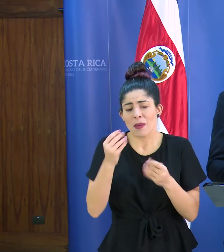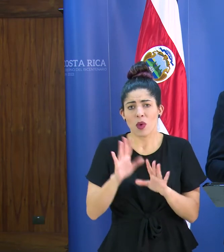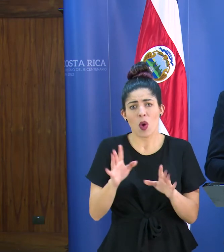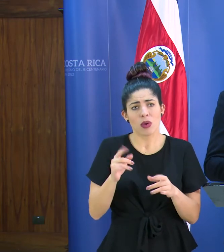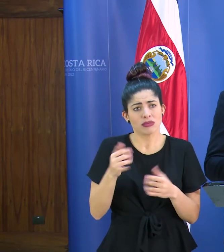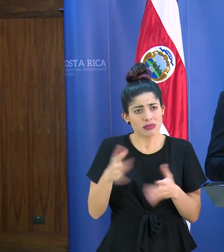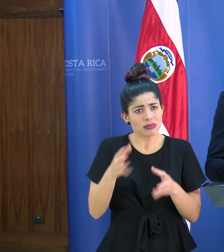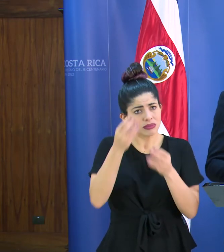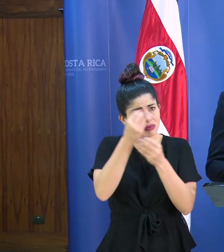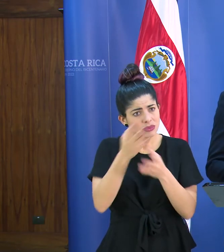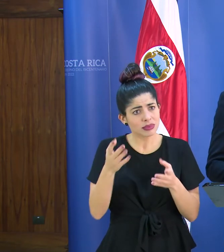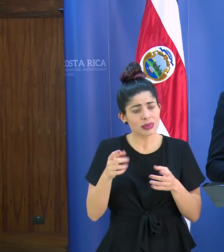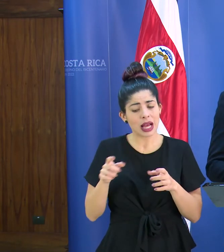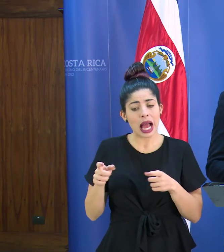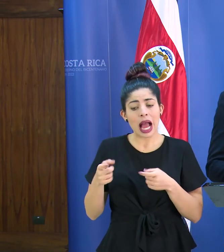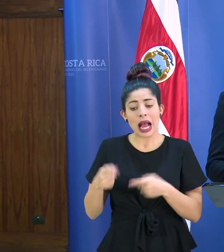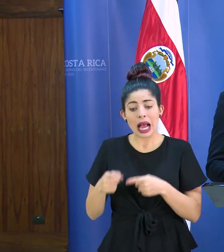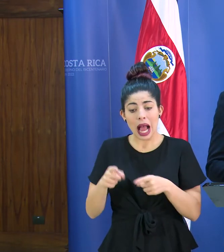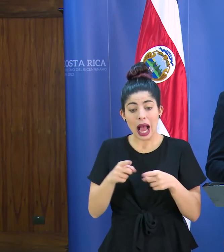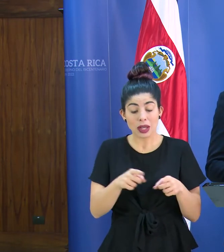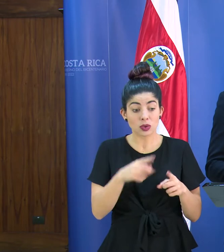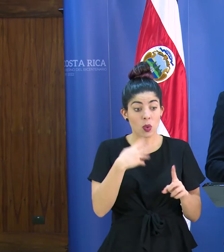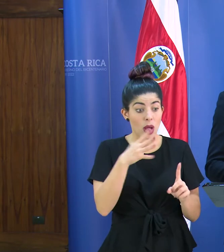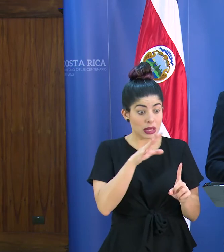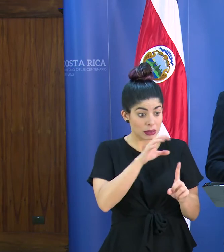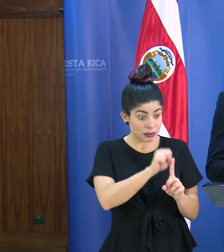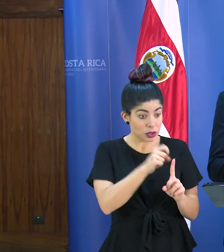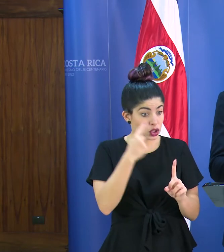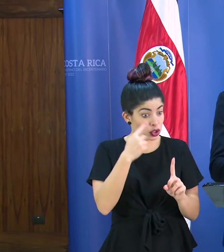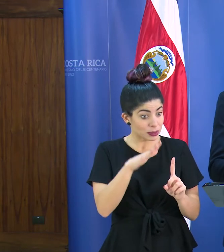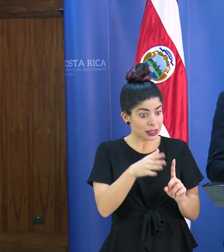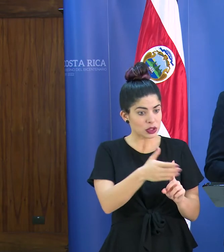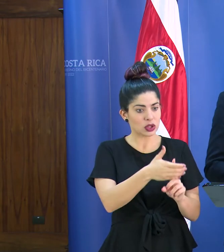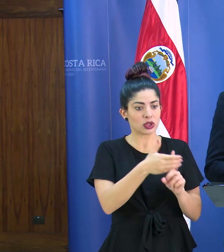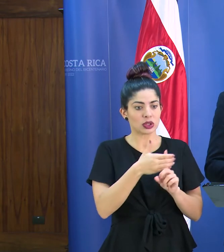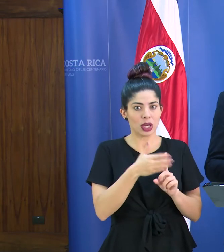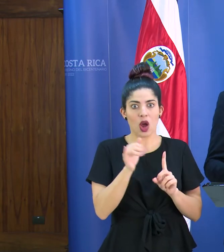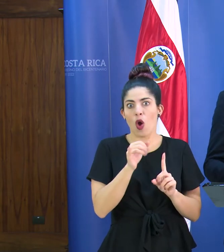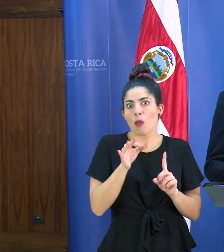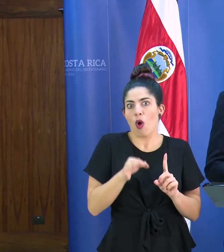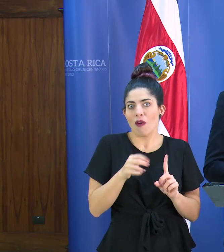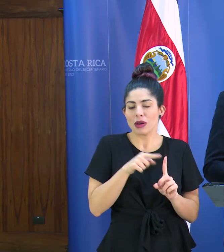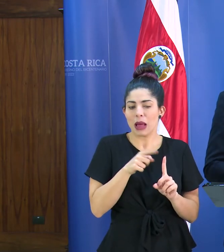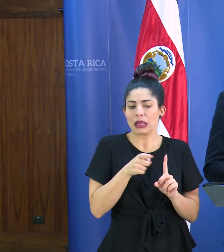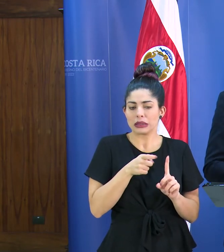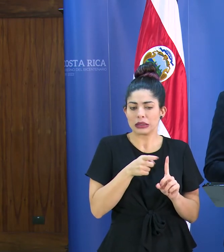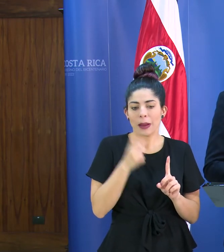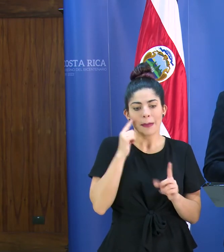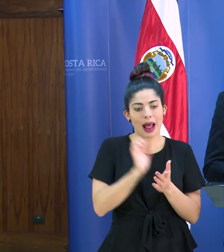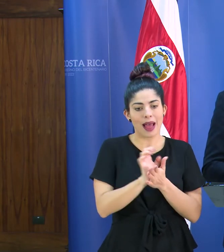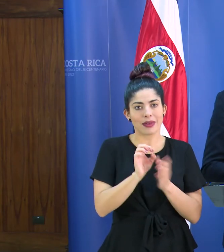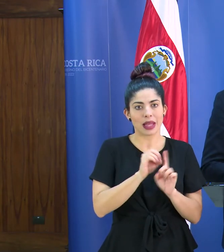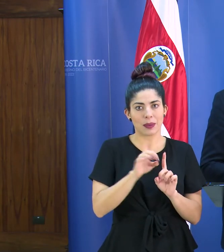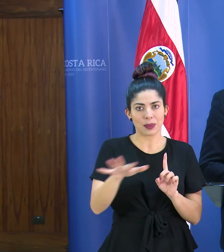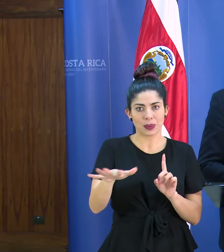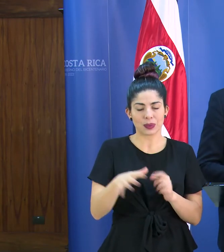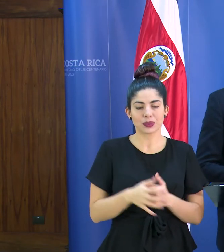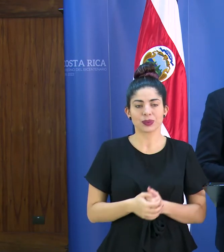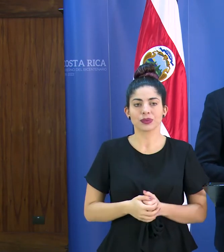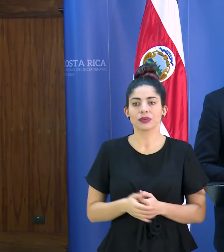ya lo hemos indicado los casos se manejan desde que son catalogados como sospechosos se manejan como si fueran confirmados justamente para evitar diseminación